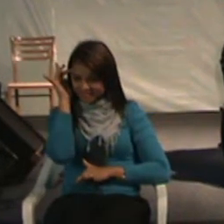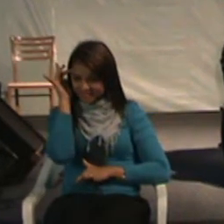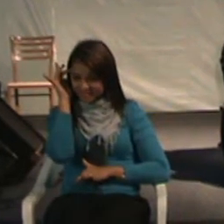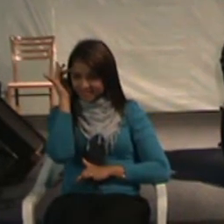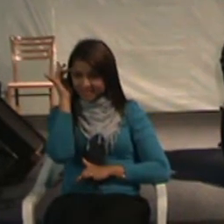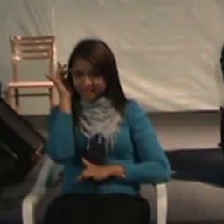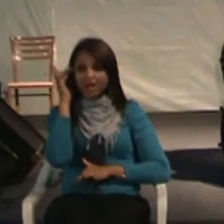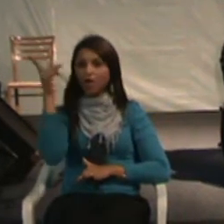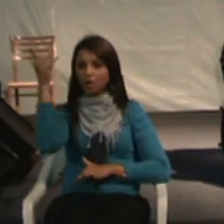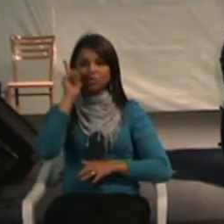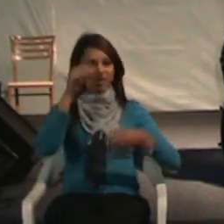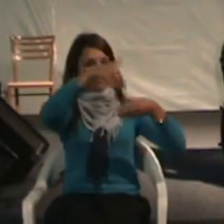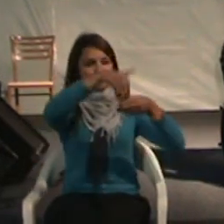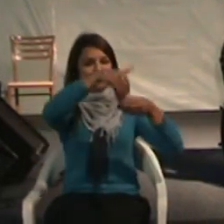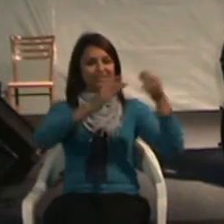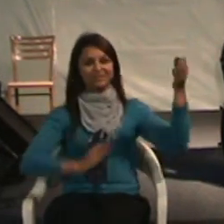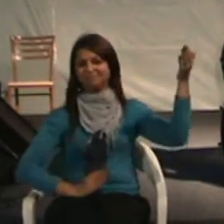eleição.